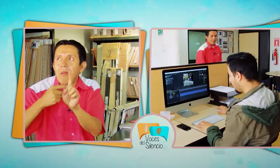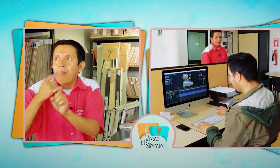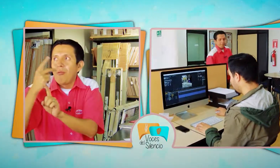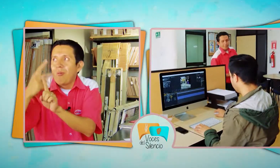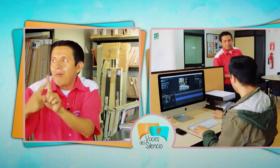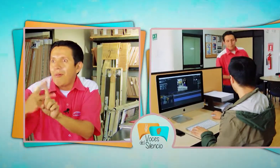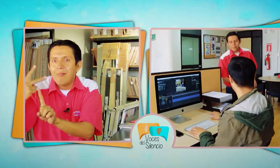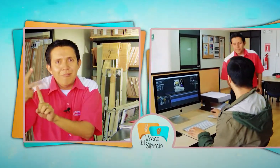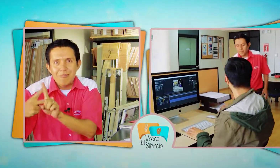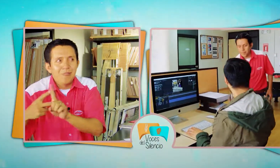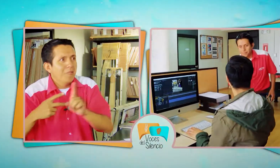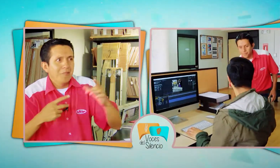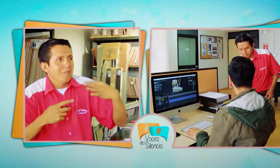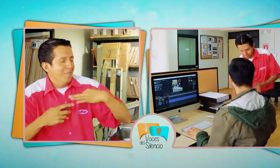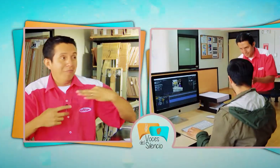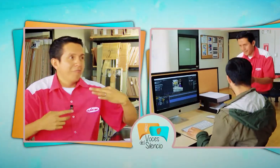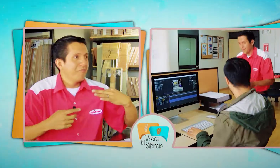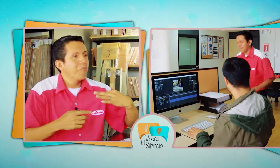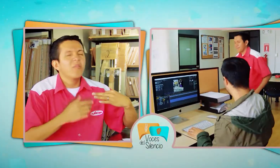discapacidad para cumplir la ley.